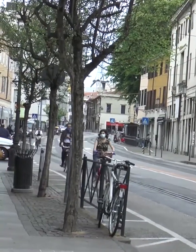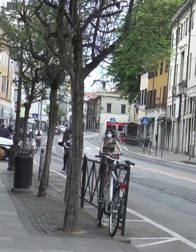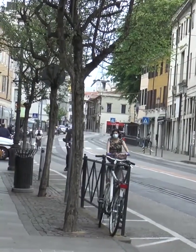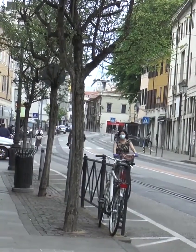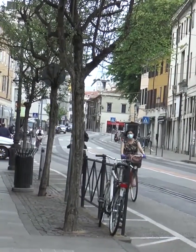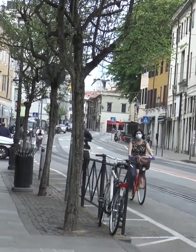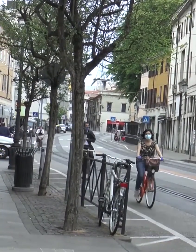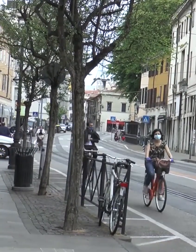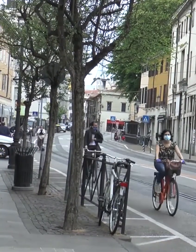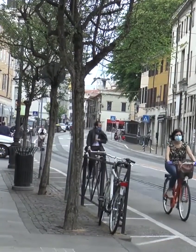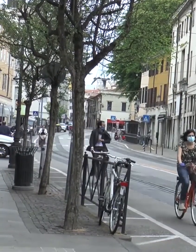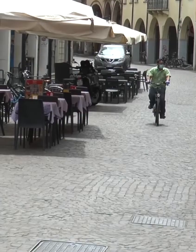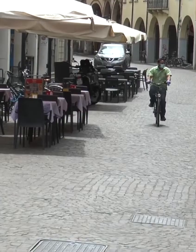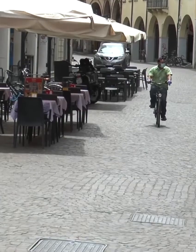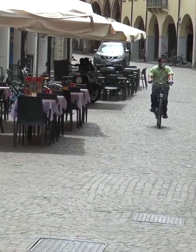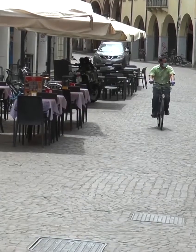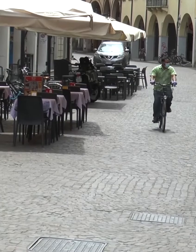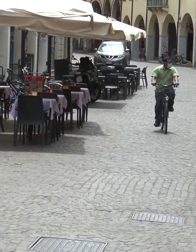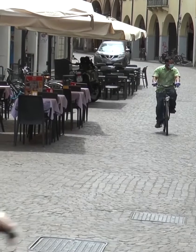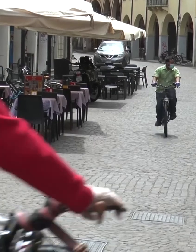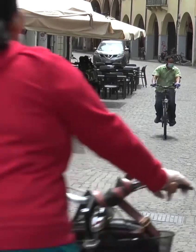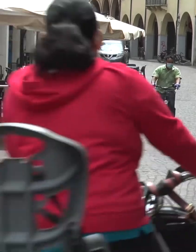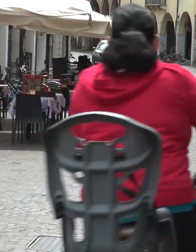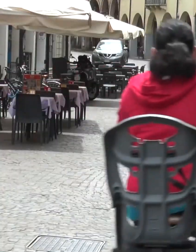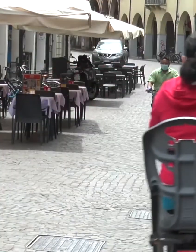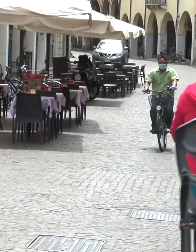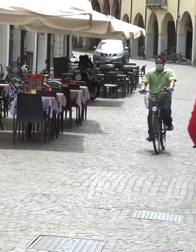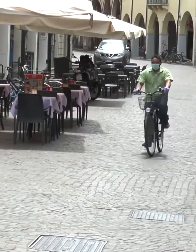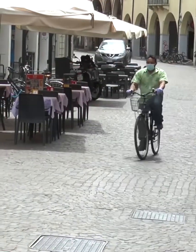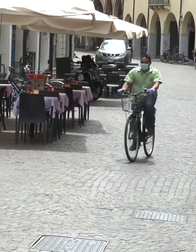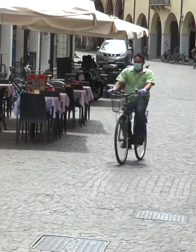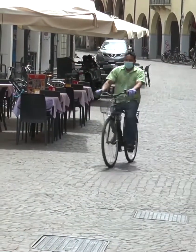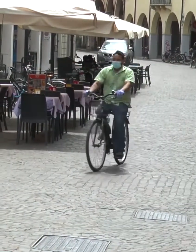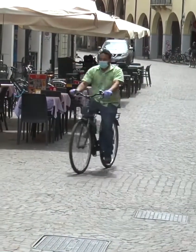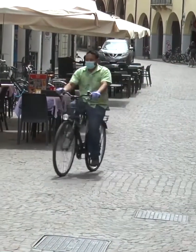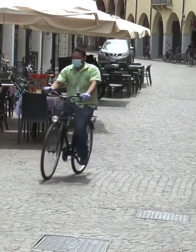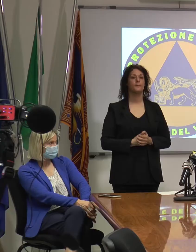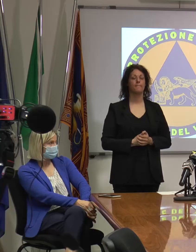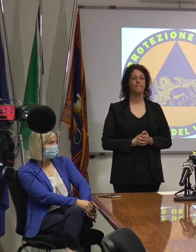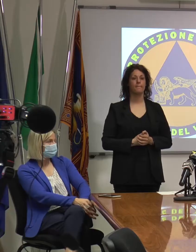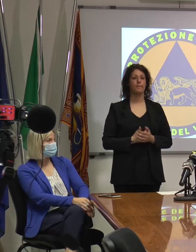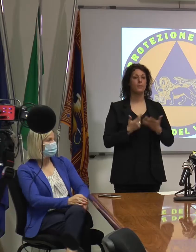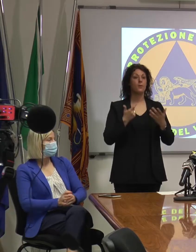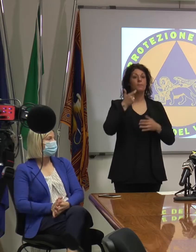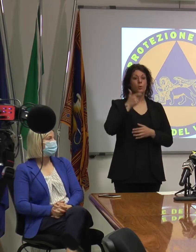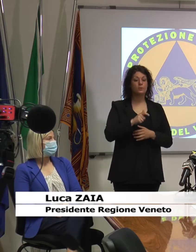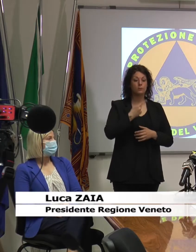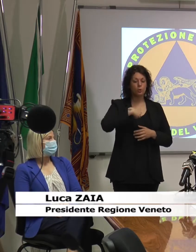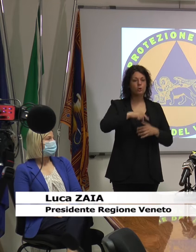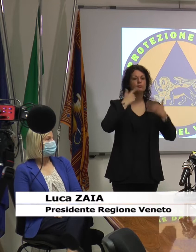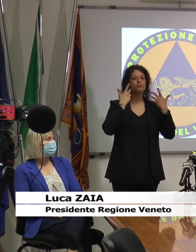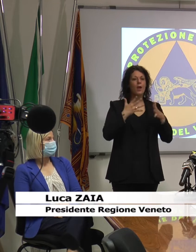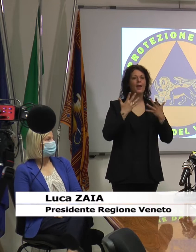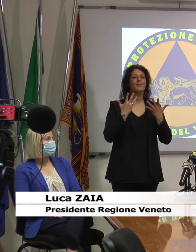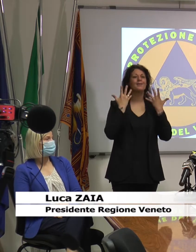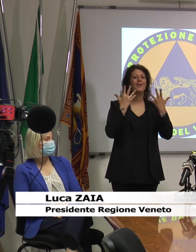Nessuna notizia per i centri dell'infanzia da Roma e il Veneto decide di andare da solo. Anche qui, sono dieci giorni che, su